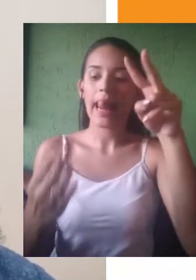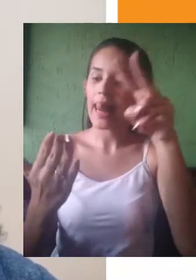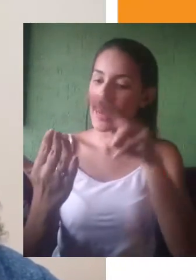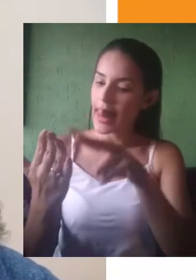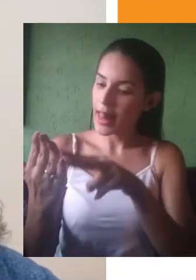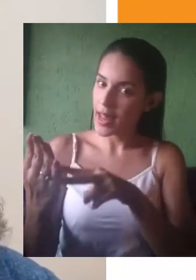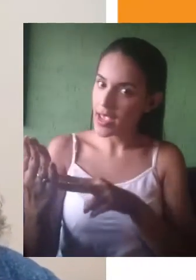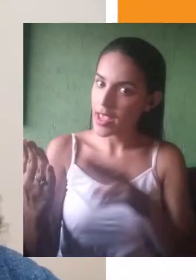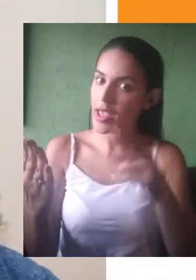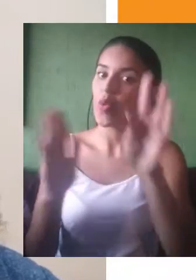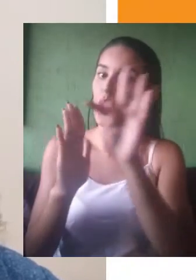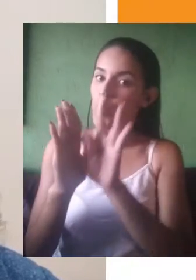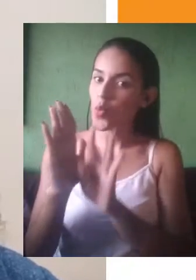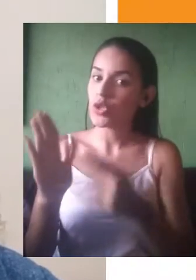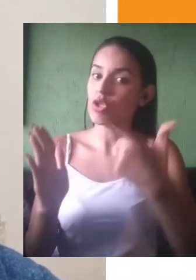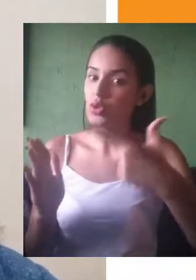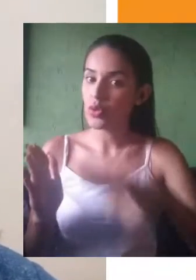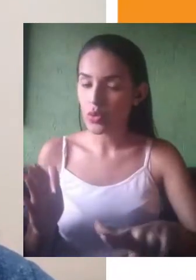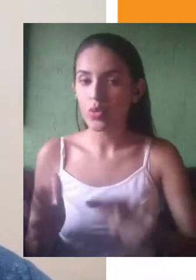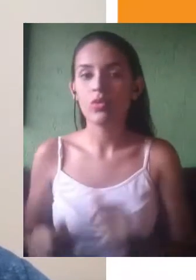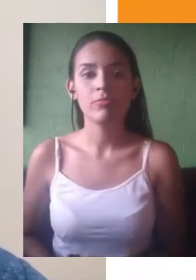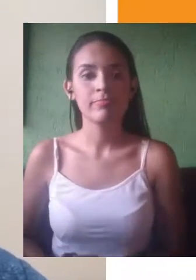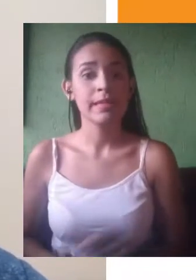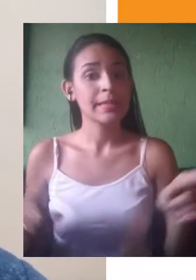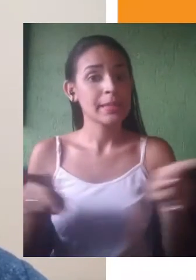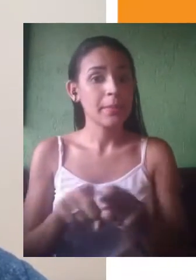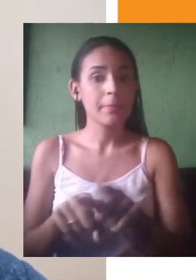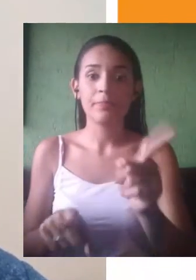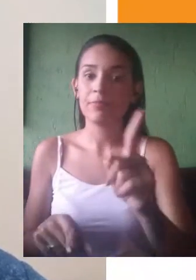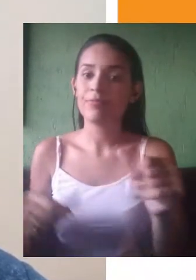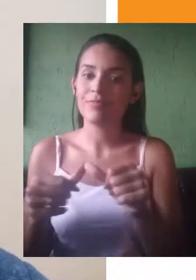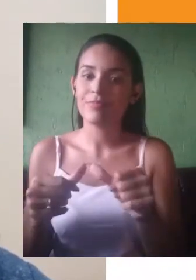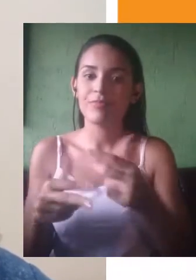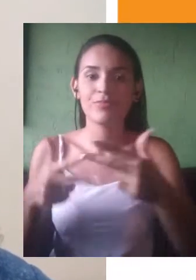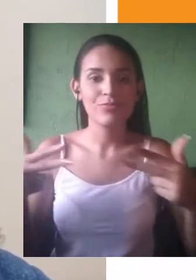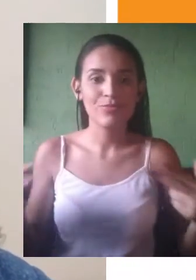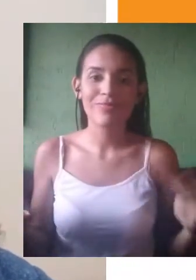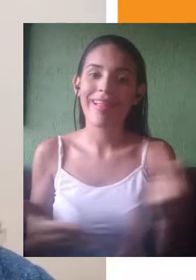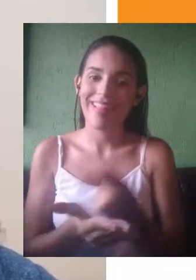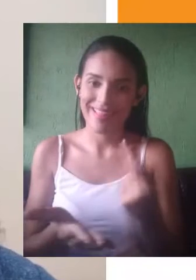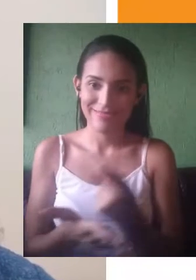de evitar algumas falhas e de evitar algumas práticas muito comuns na hora de escrever a redação.